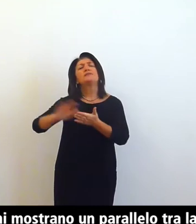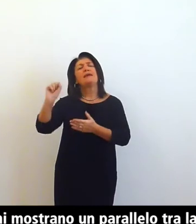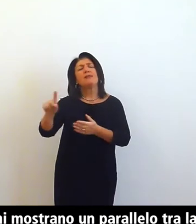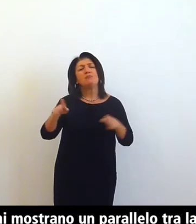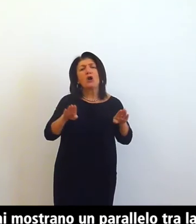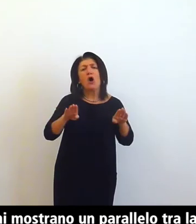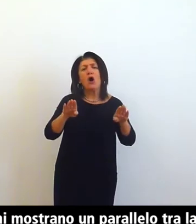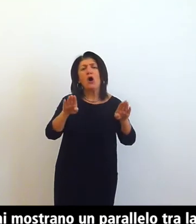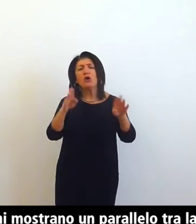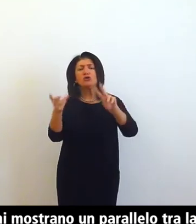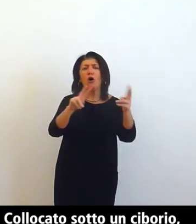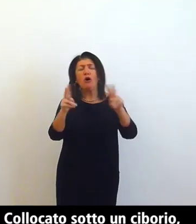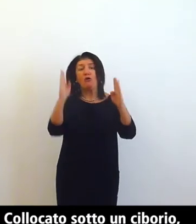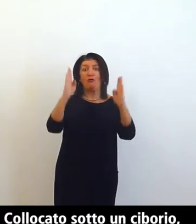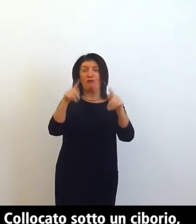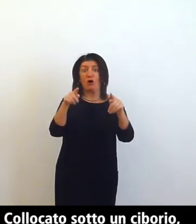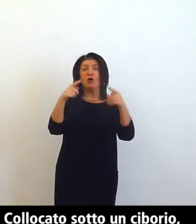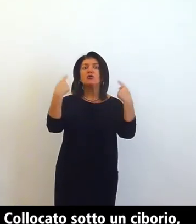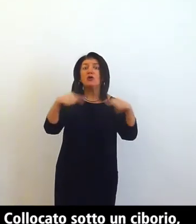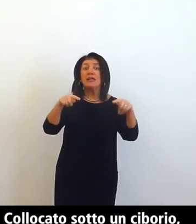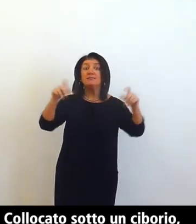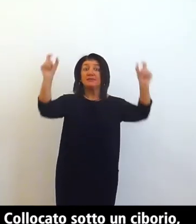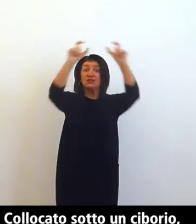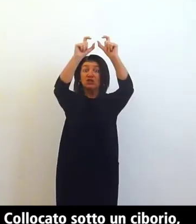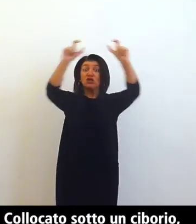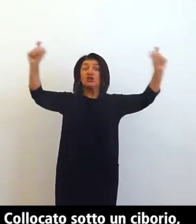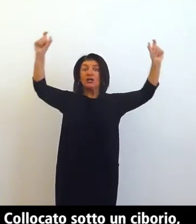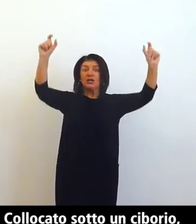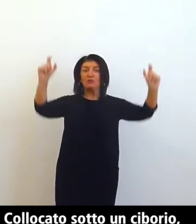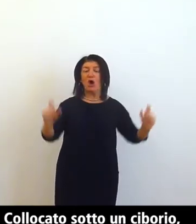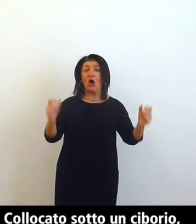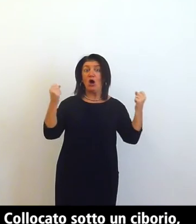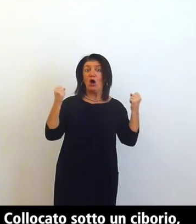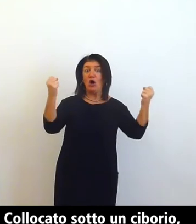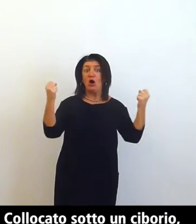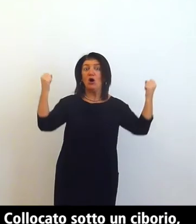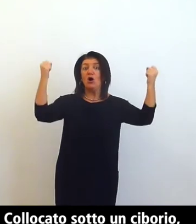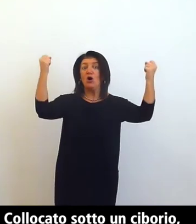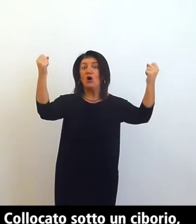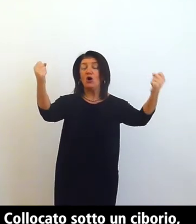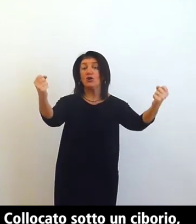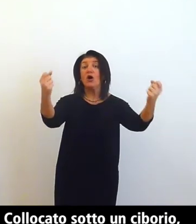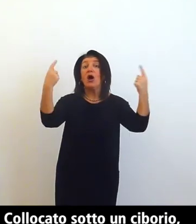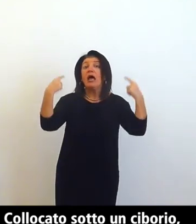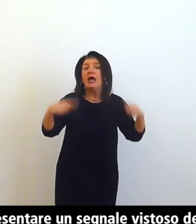collocato sotto un ciborio elemento architettonico a forma di baldacchino doveva rappresentare un